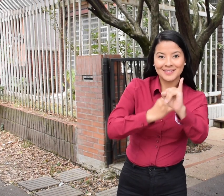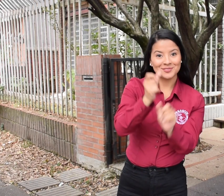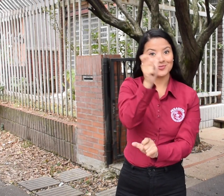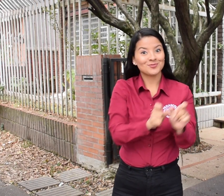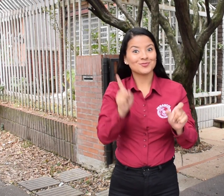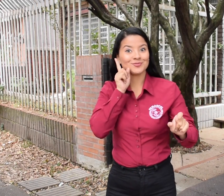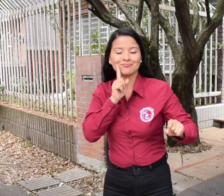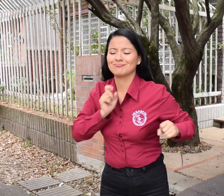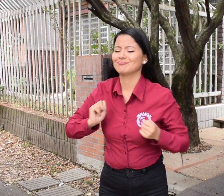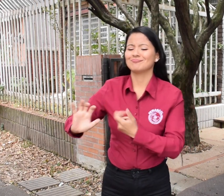sordas pueden enseñar